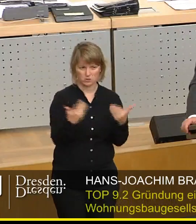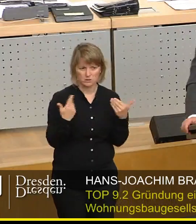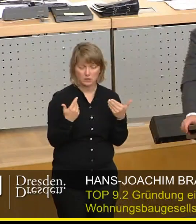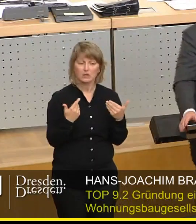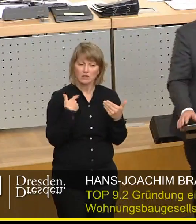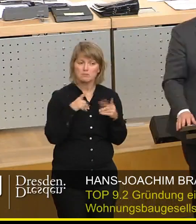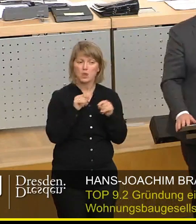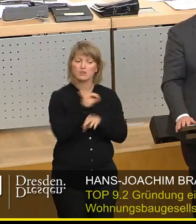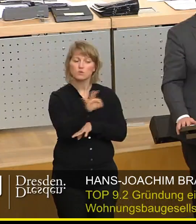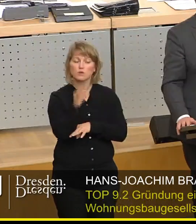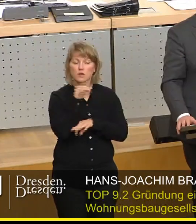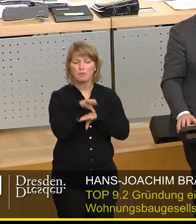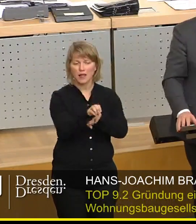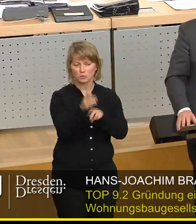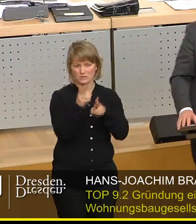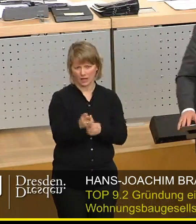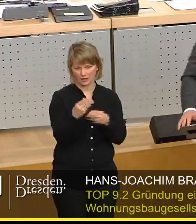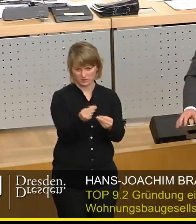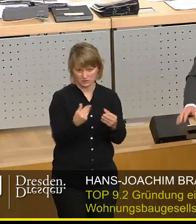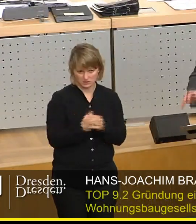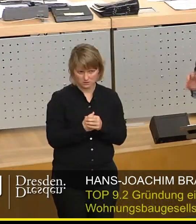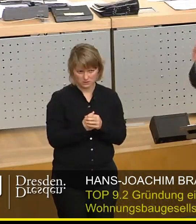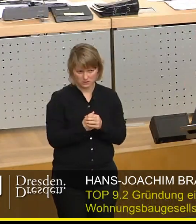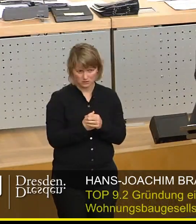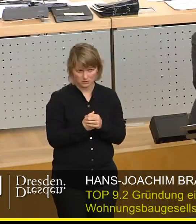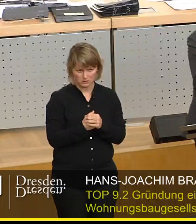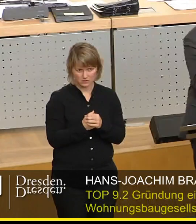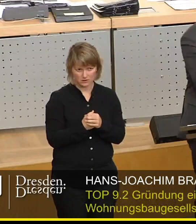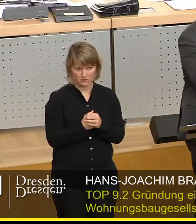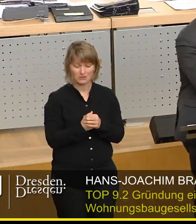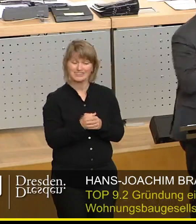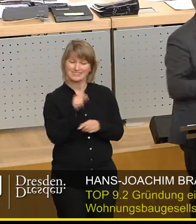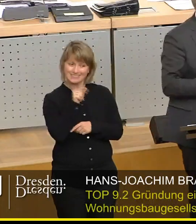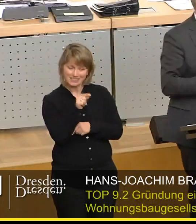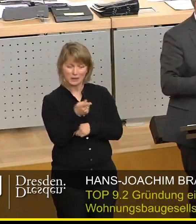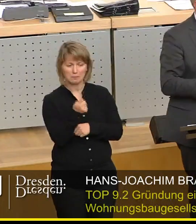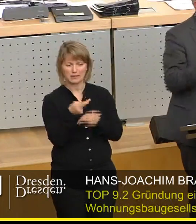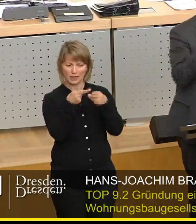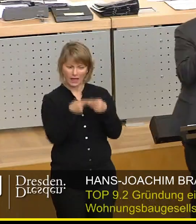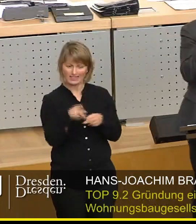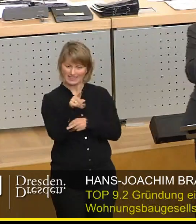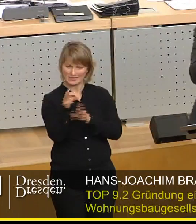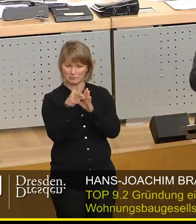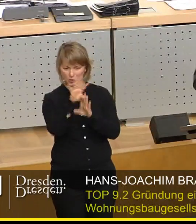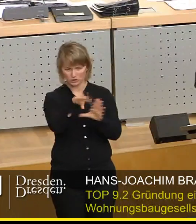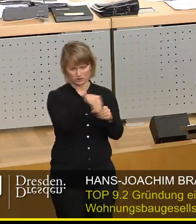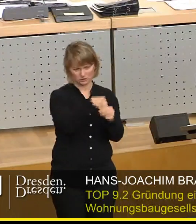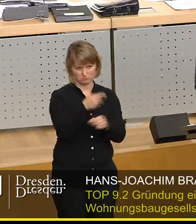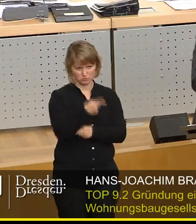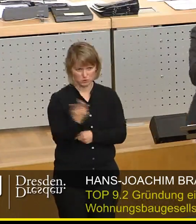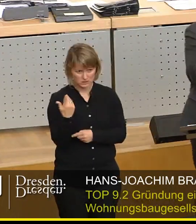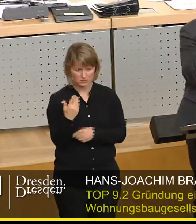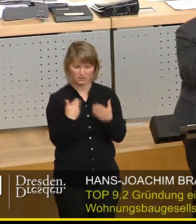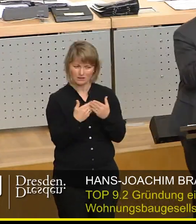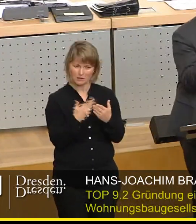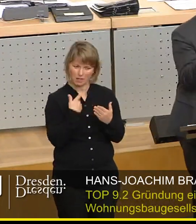Belegungsrechte haben, meine Damen und Herren. Und um genau diesen Aspekt des Mietrechts mit einzubeziehen, wäre es viel sinnvoller,